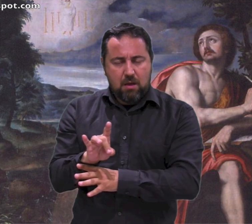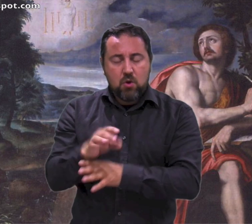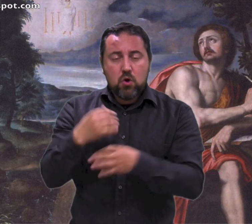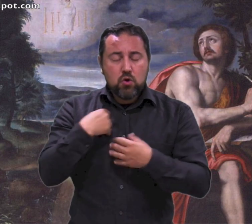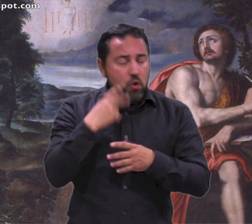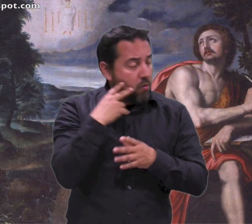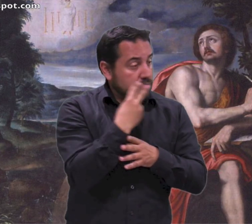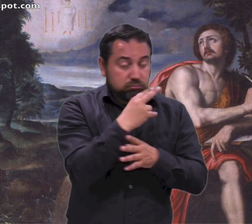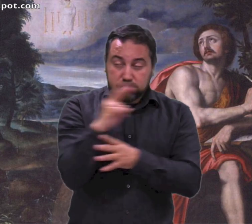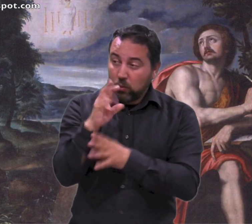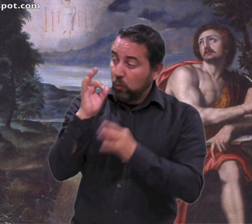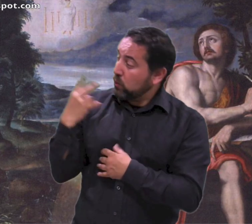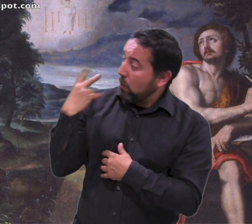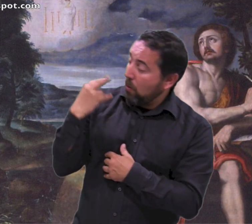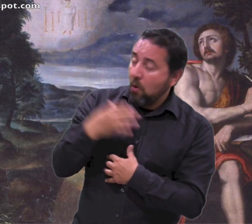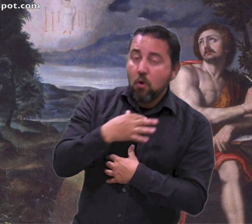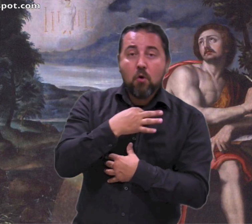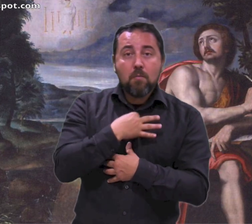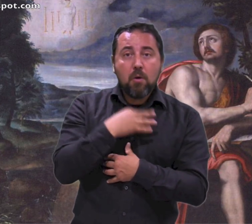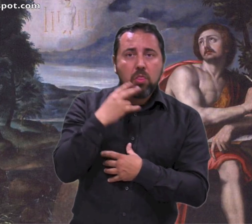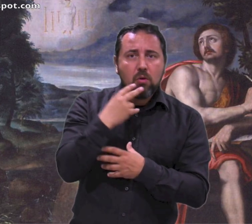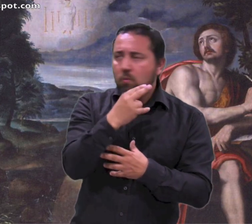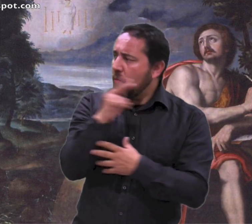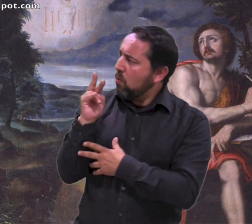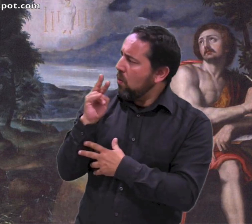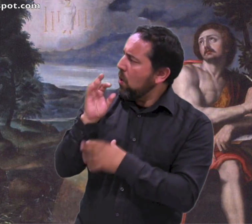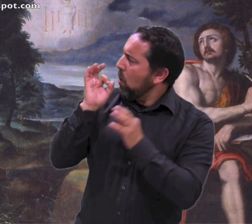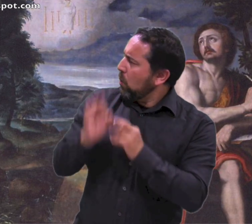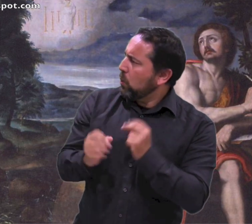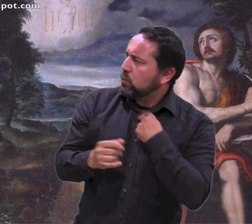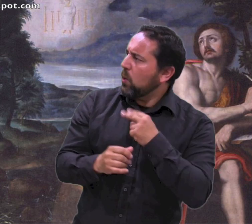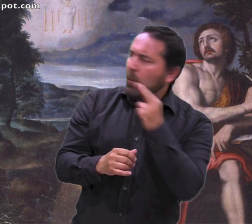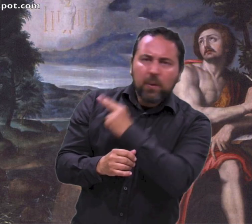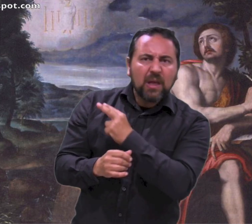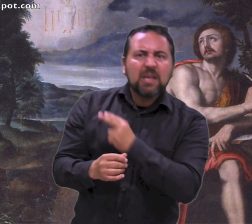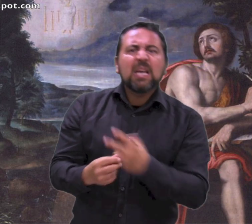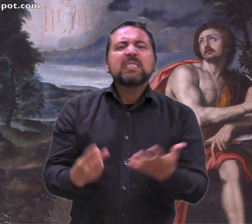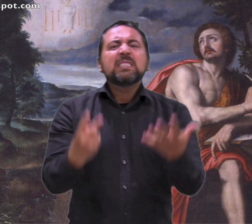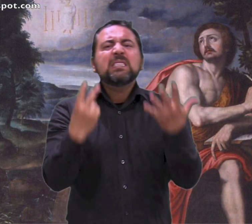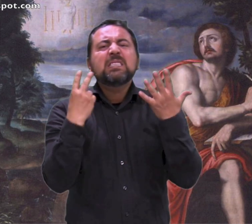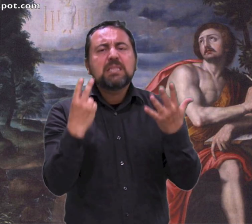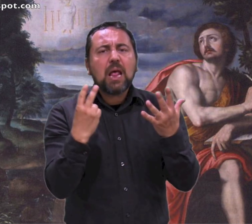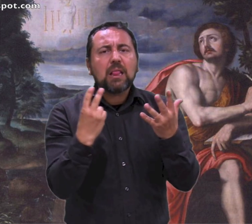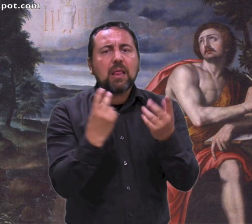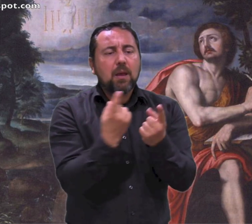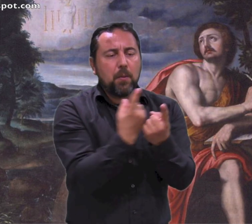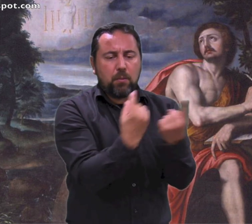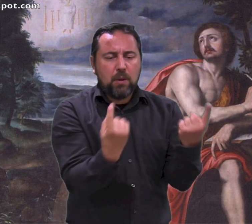Me volví para ver la voz que hablaba conmigo y vuelto vi siete